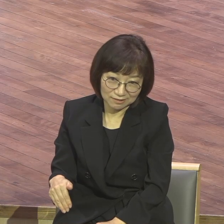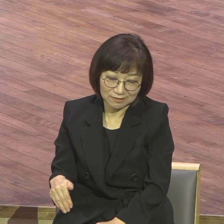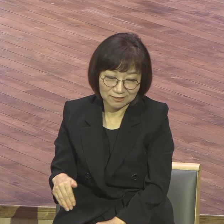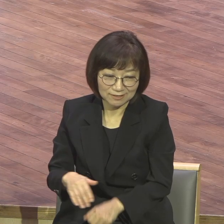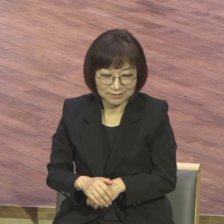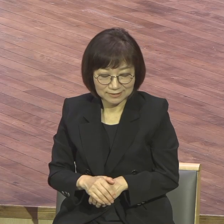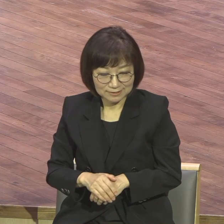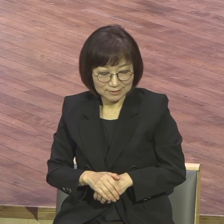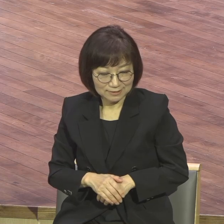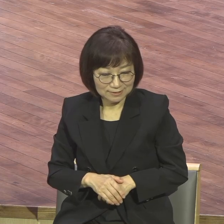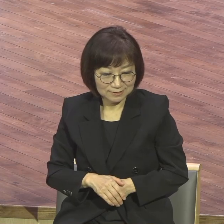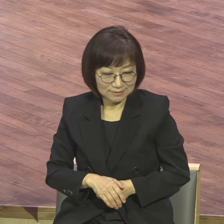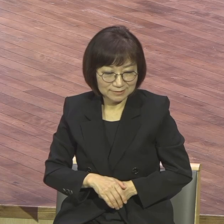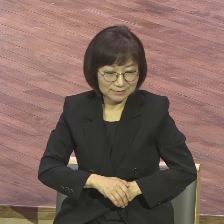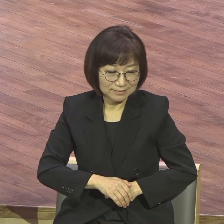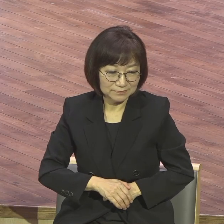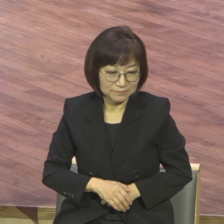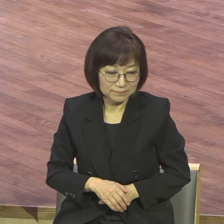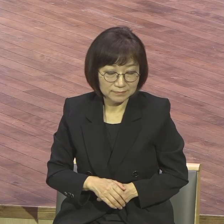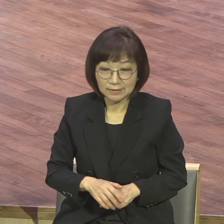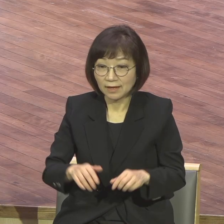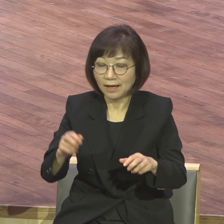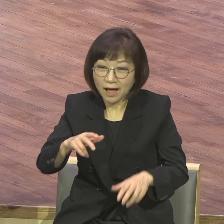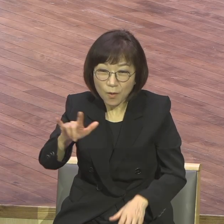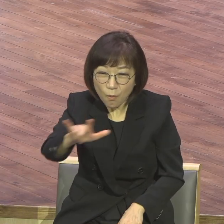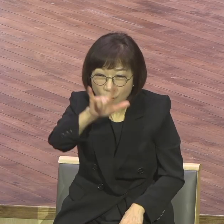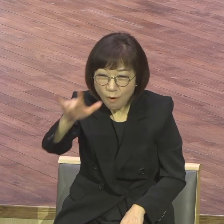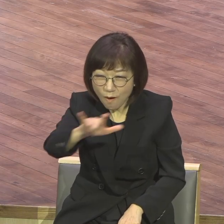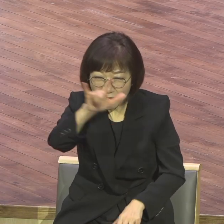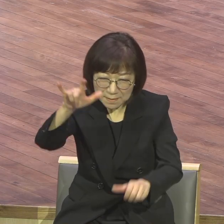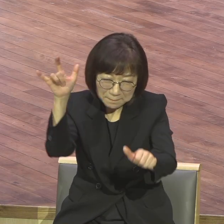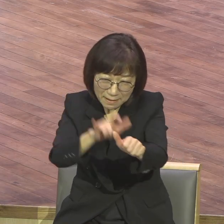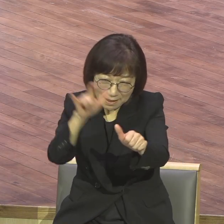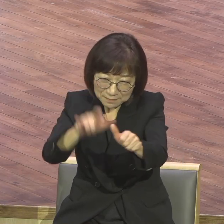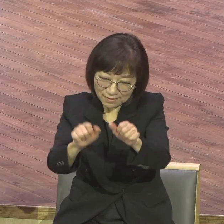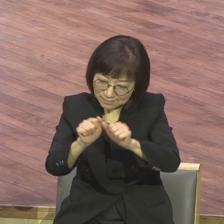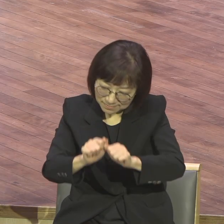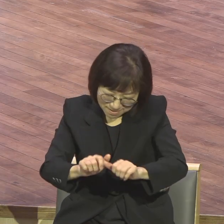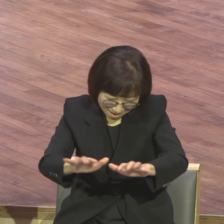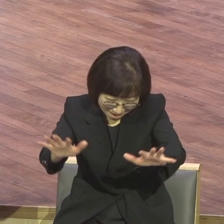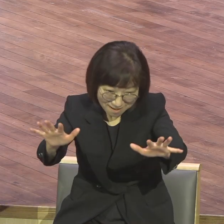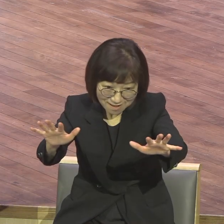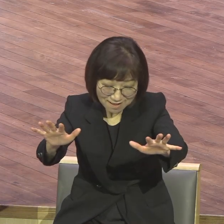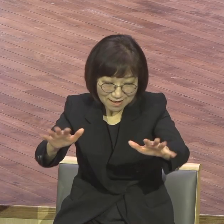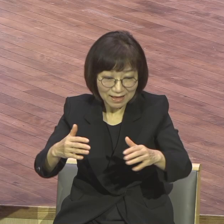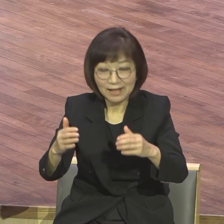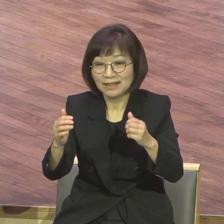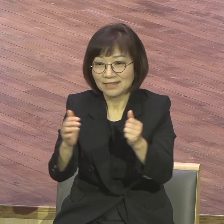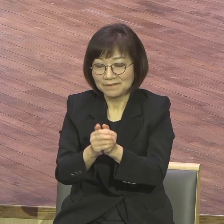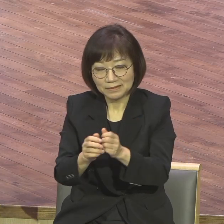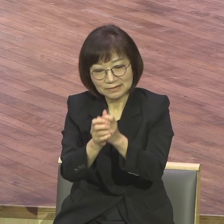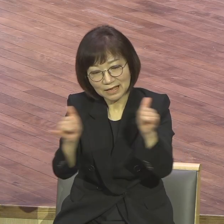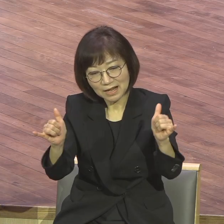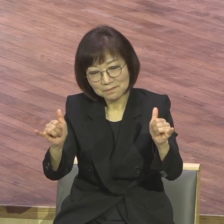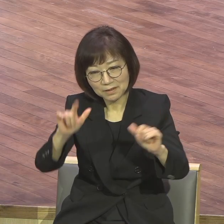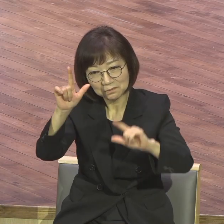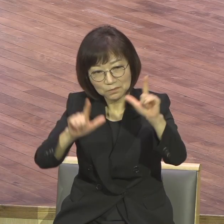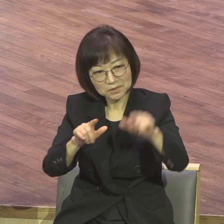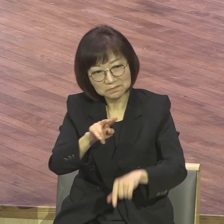삶을 살아요 지금 코로나 팬데믹 때문에 사람들이 뭐요 좀 생동감과는 거리가